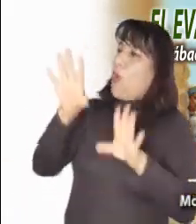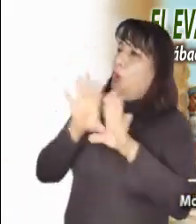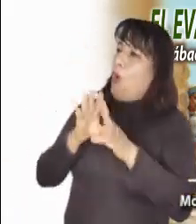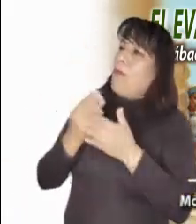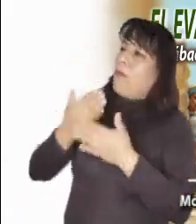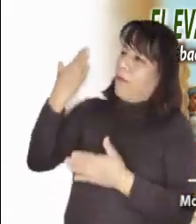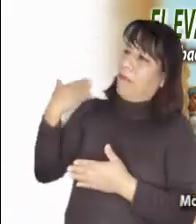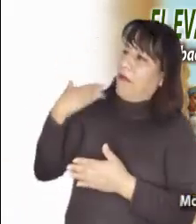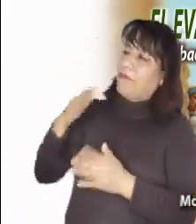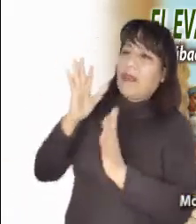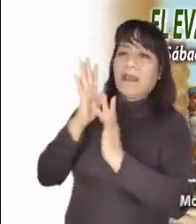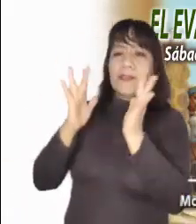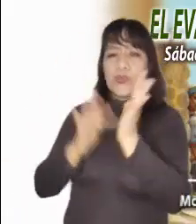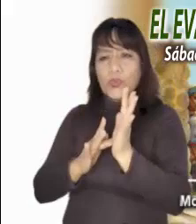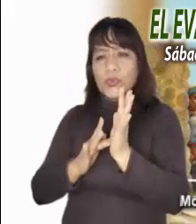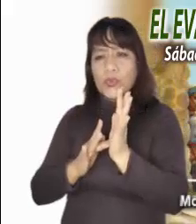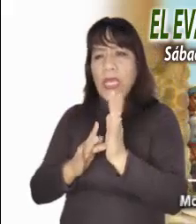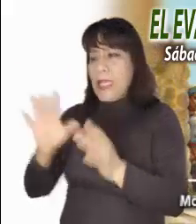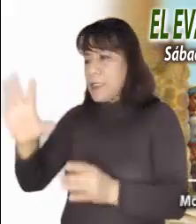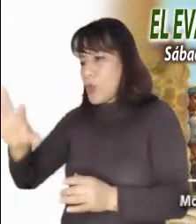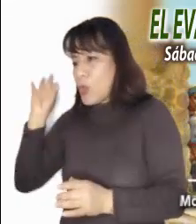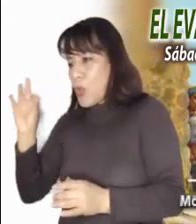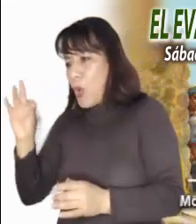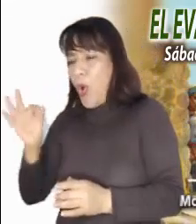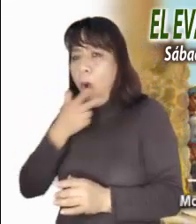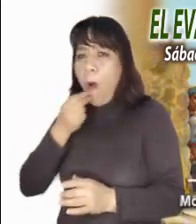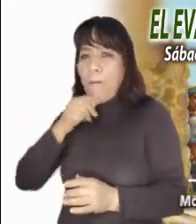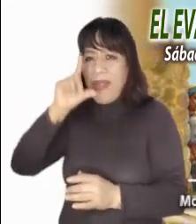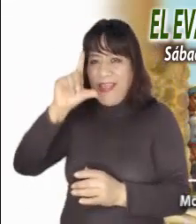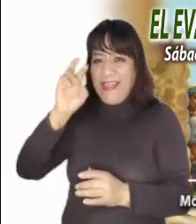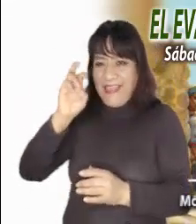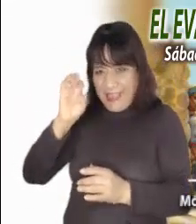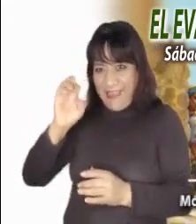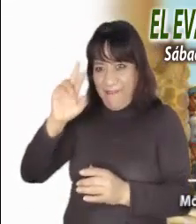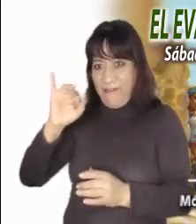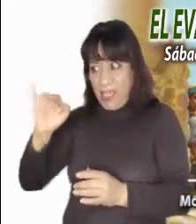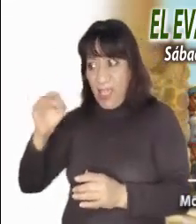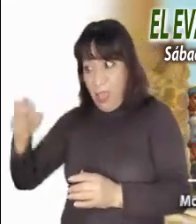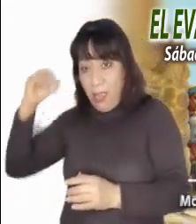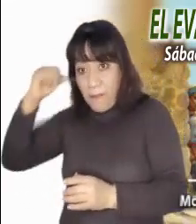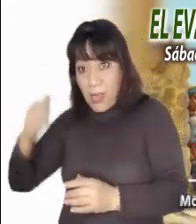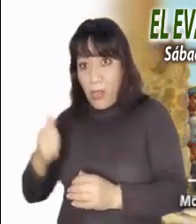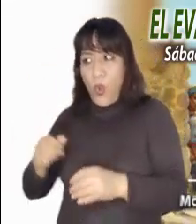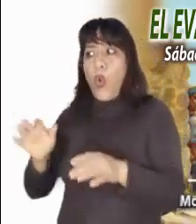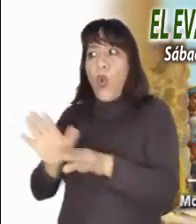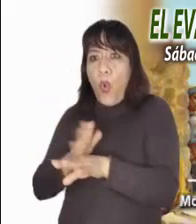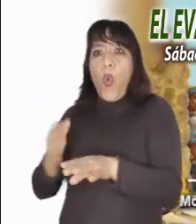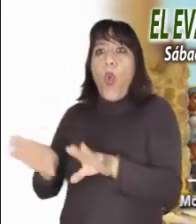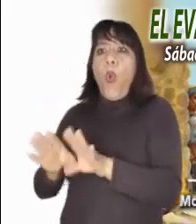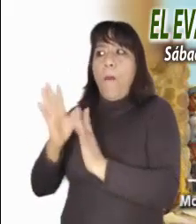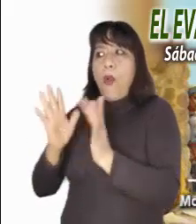uno de los escogidos para ser su discípulo? Y sin embargo acabamos de escuchar cómo Jesús lo llama,